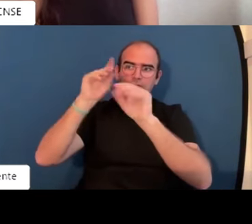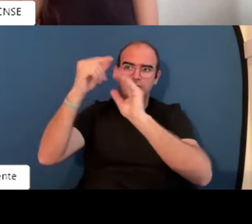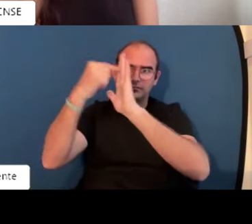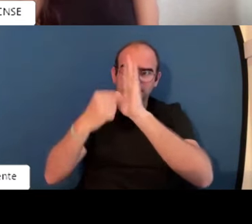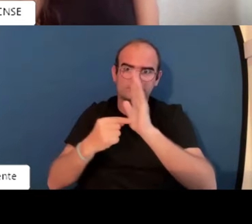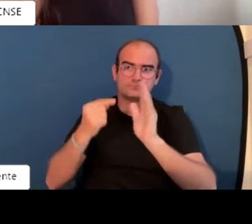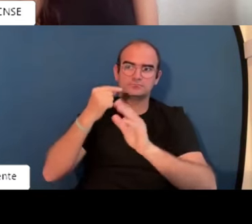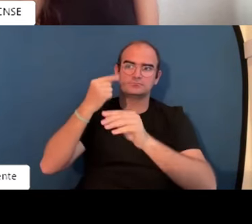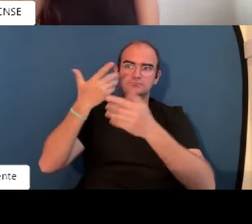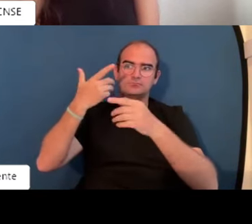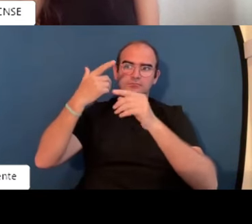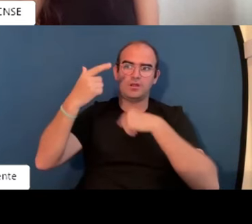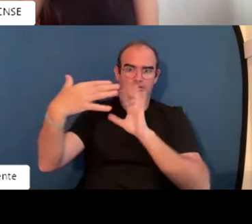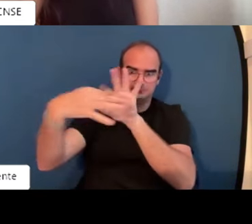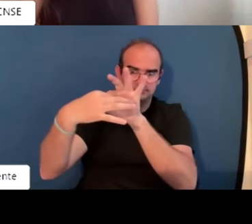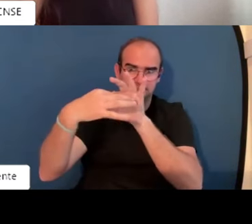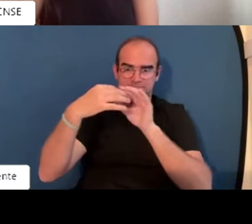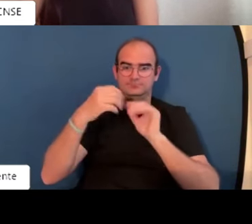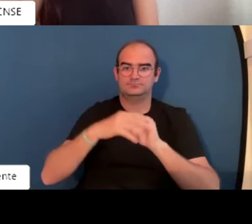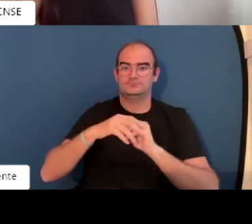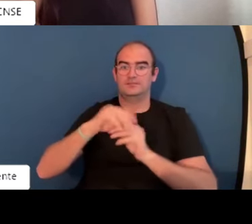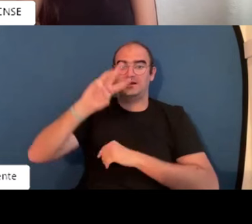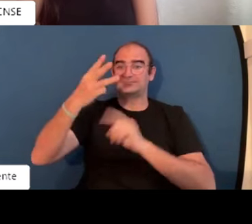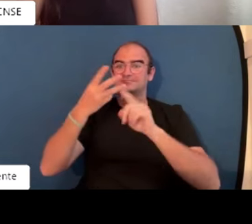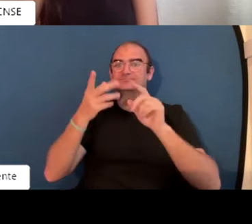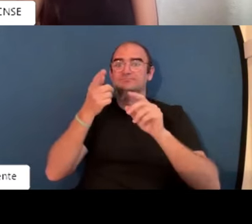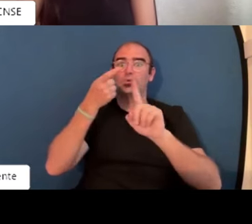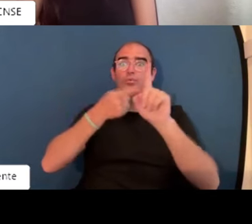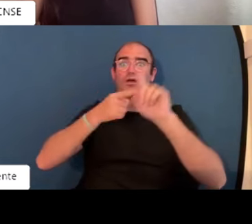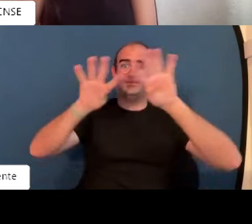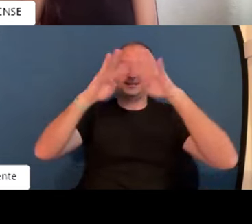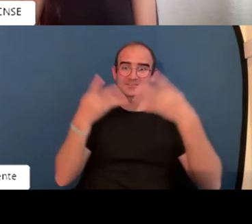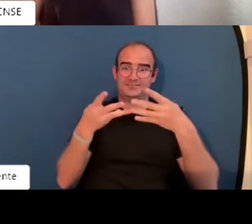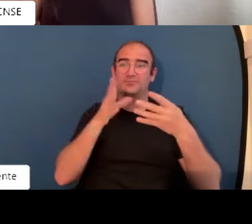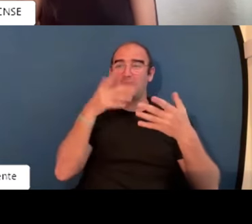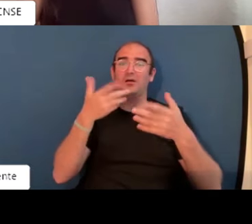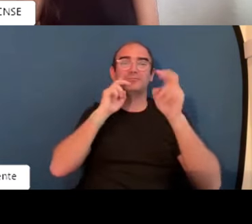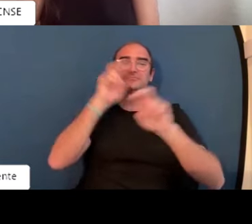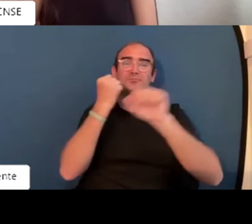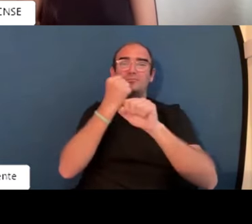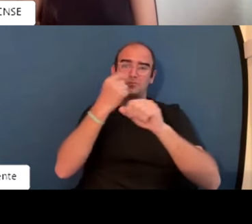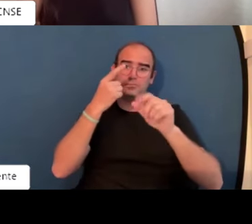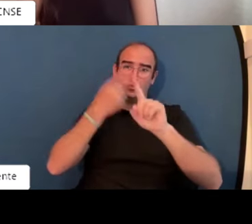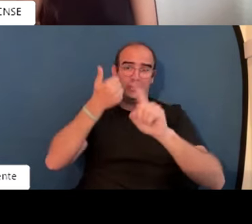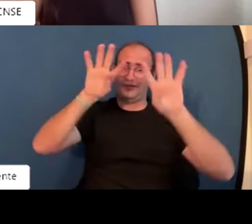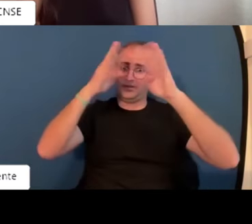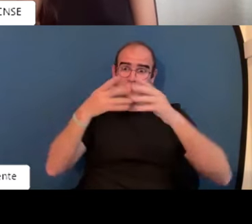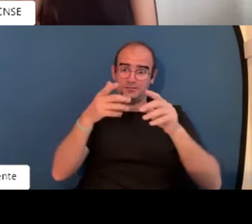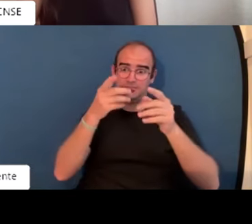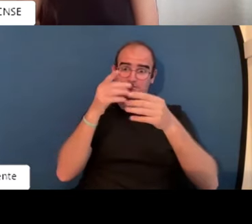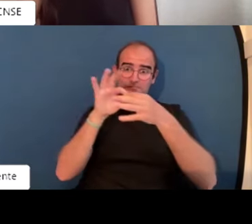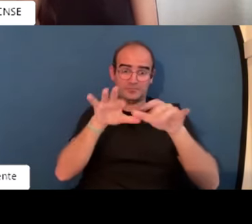estar pendiente de los requisitos, de las entidades que hay, que pueden ser más afines a lo que tú necesitas. Usar internet